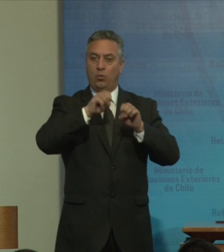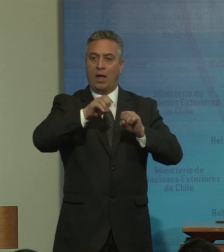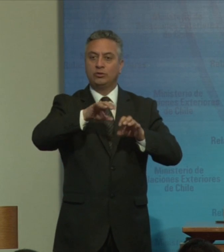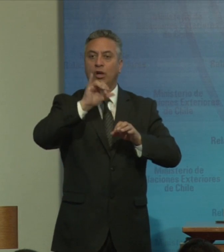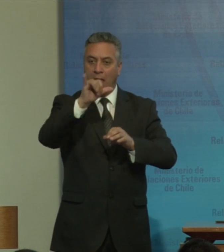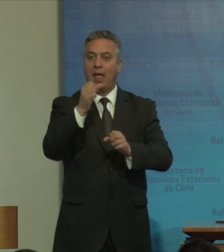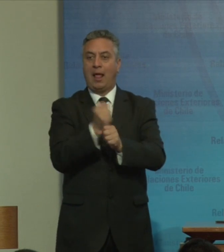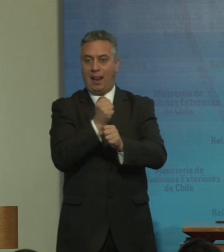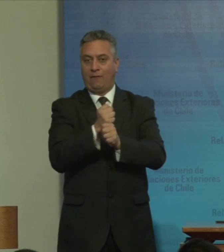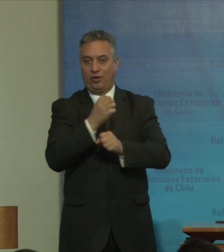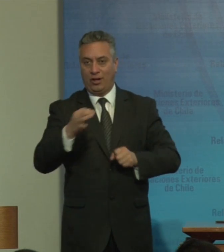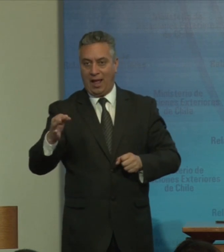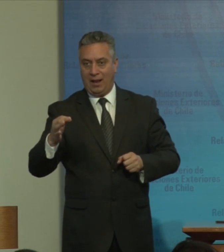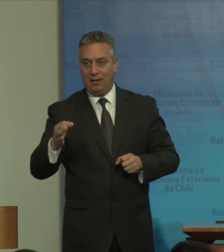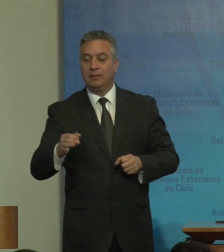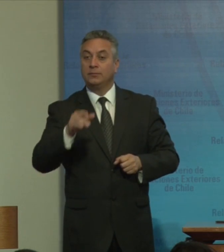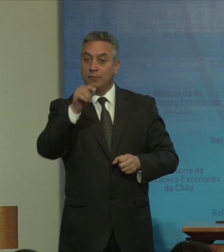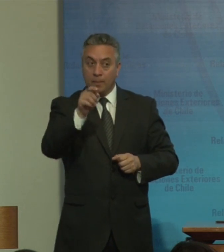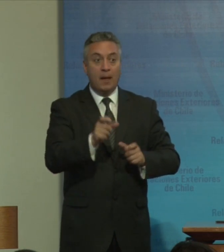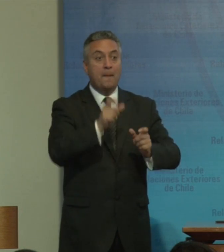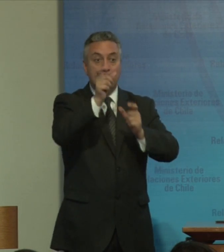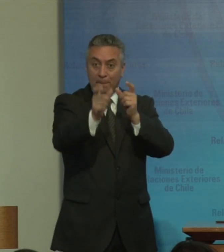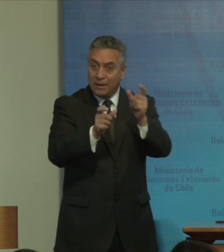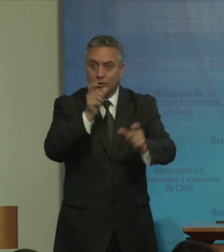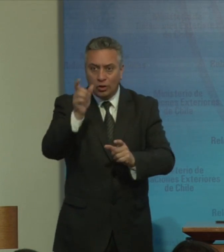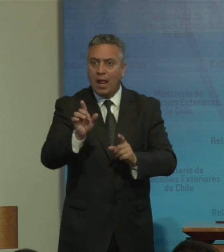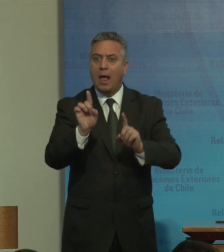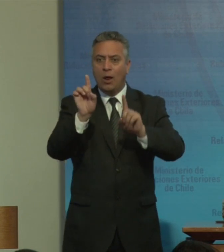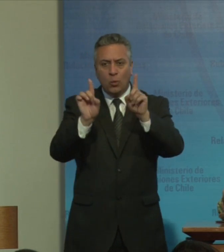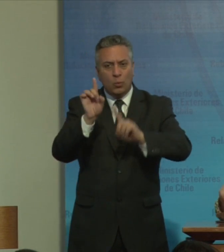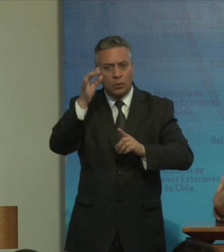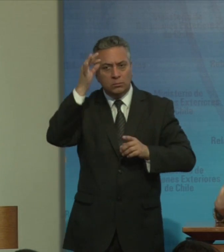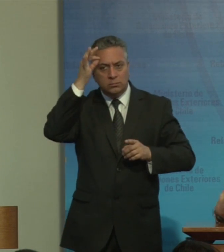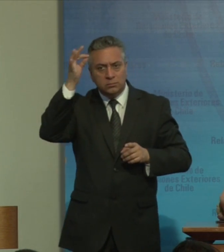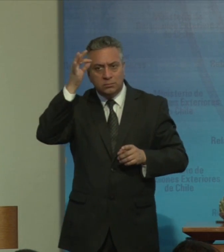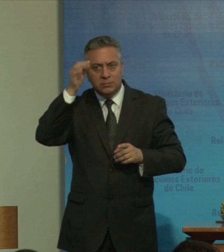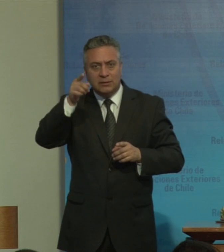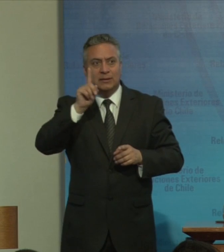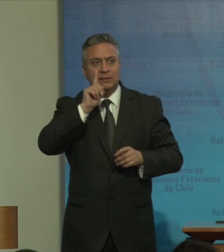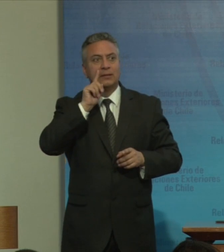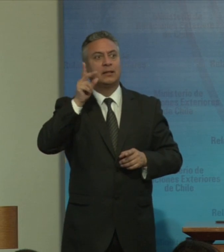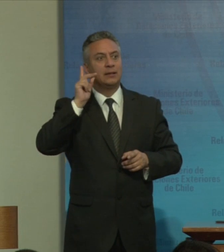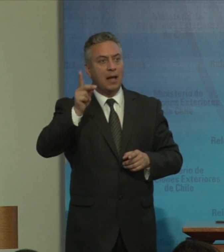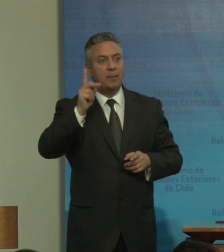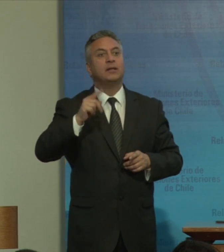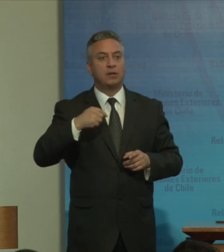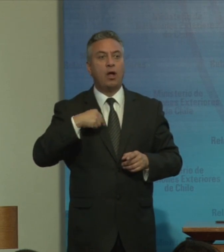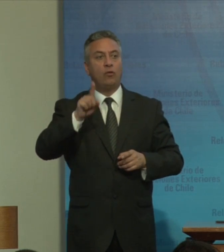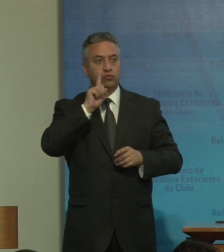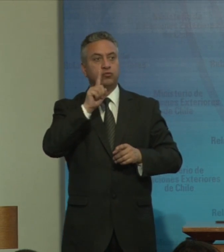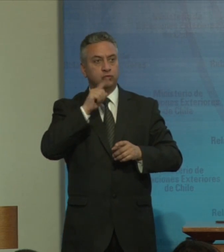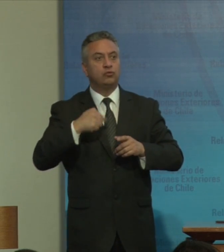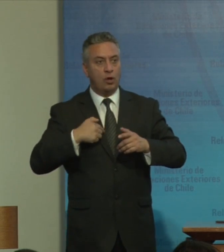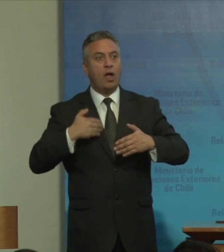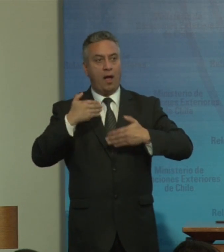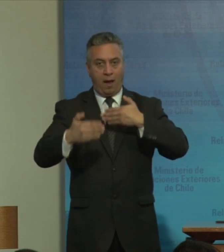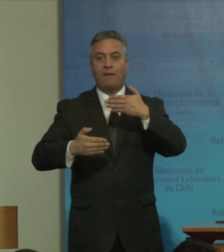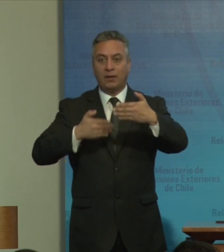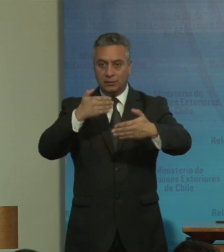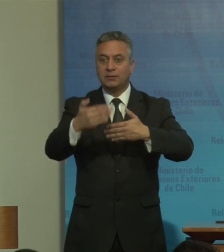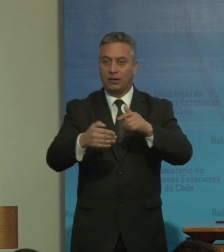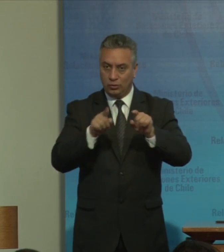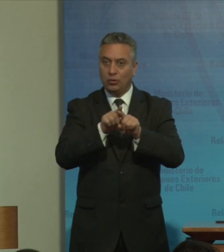exclusión continua de personas con ciertos tipos de discapacidad o sea estamos avanzando pero de manera un poco